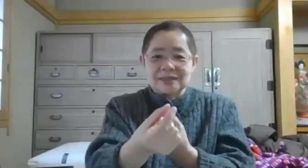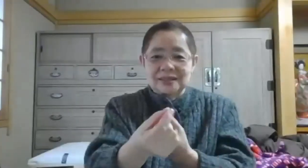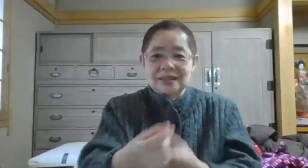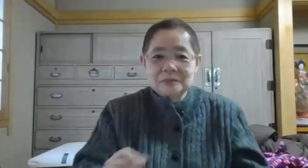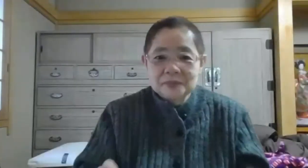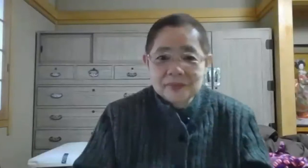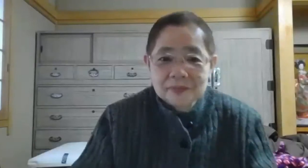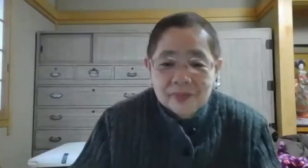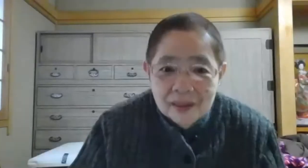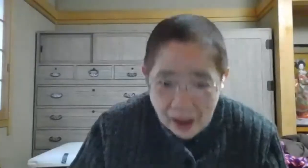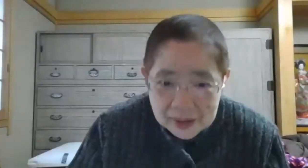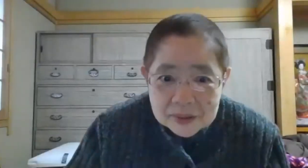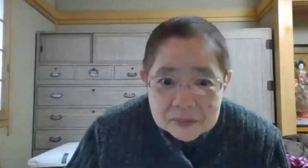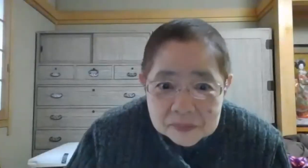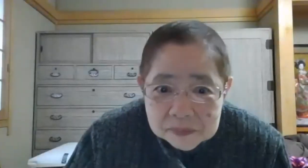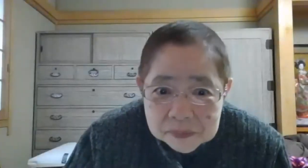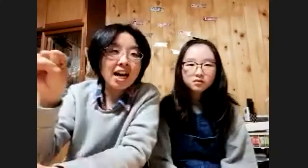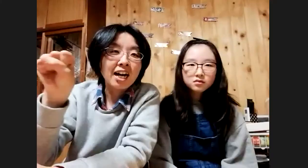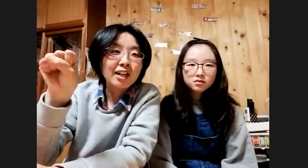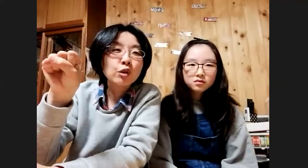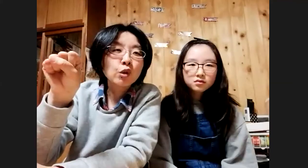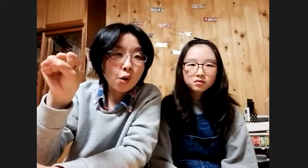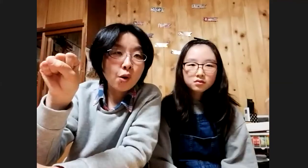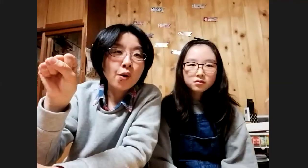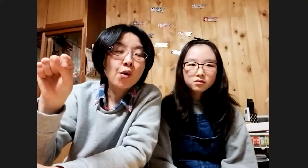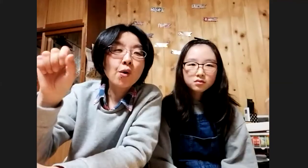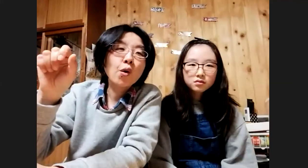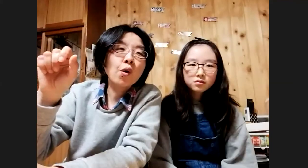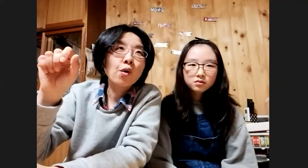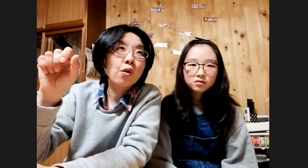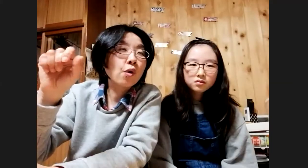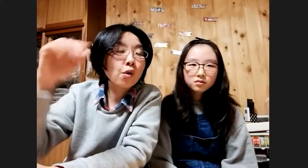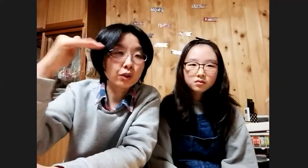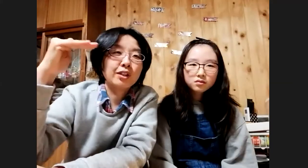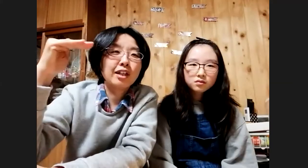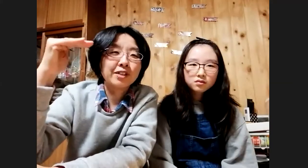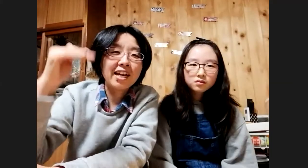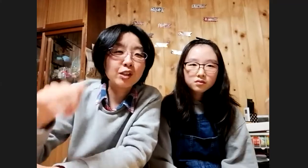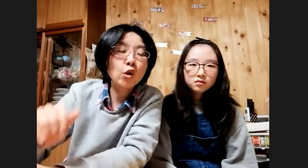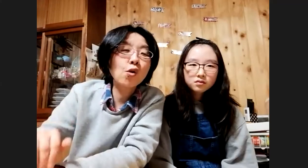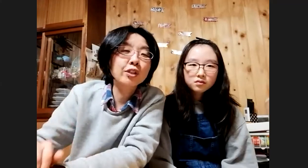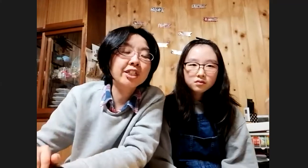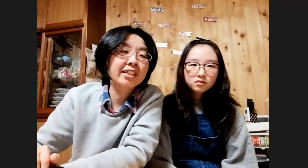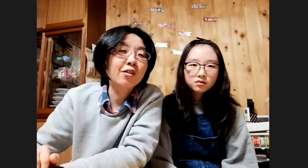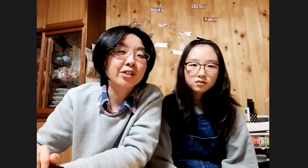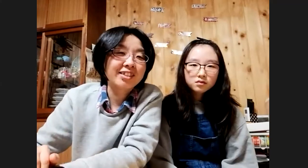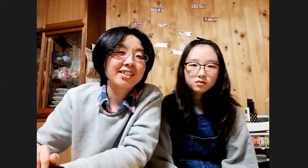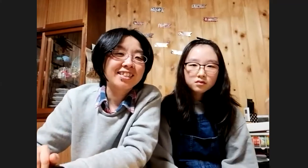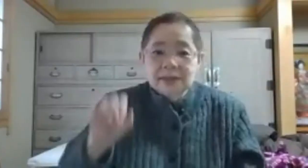私が、さ、と、こなので、とを教えていますはい、じゃあ、